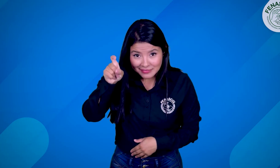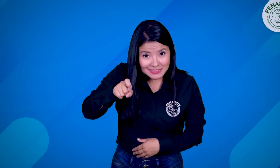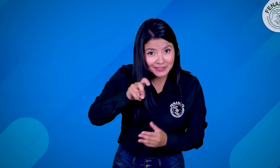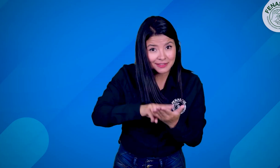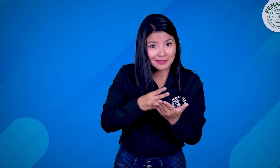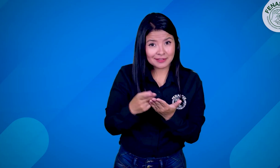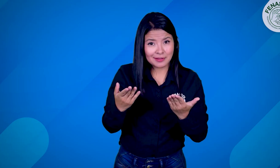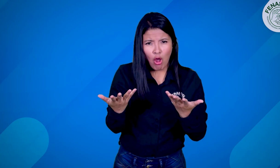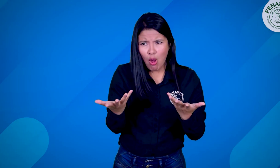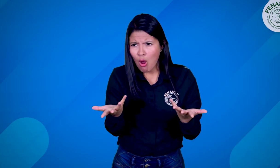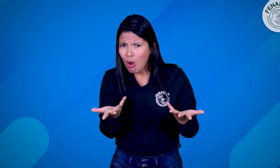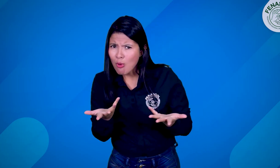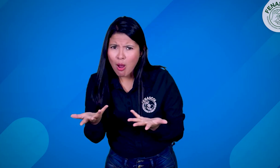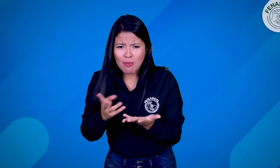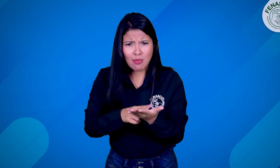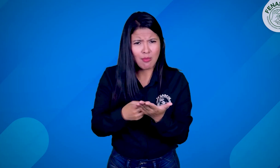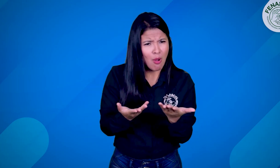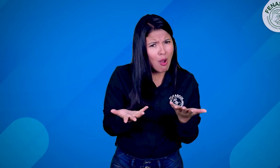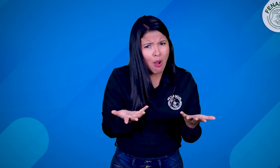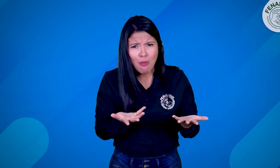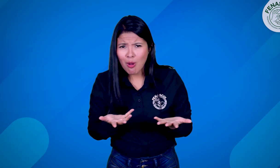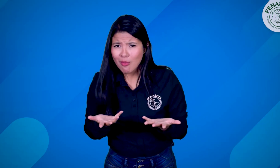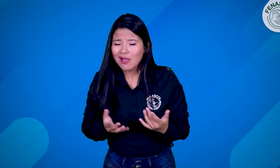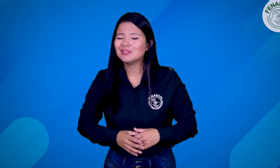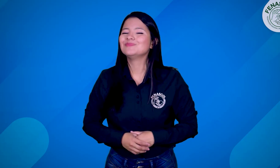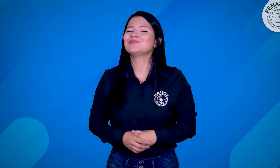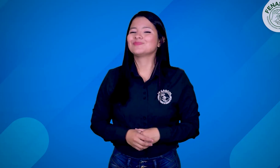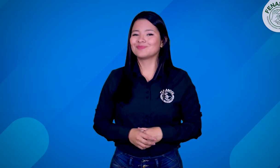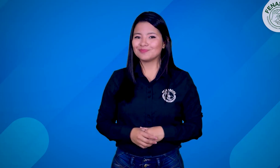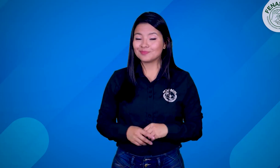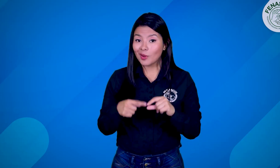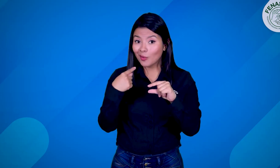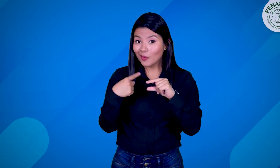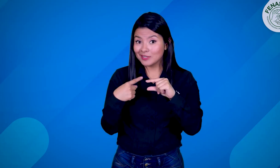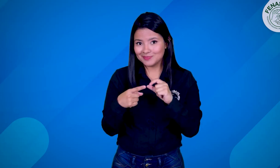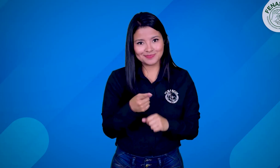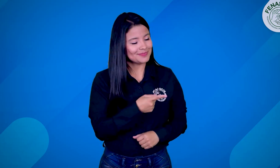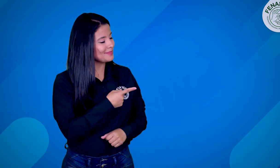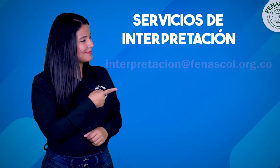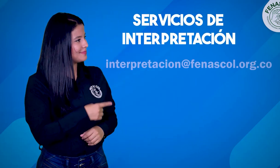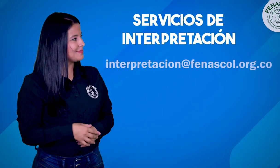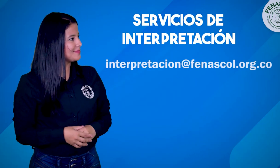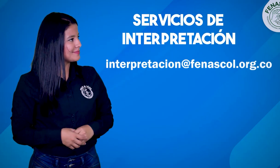interpretación y no sabes cómo encontrarlos, puedes escribirnos al correo interpretacion